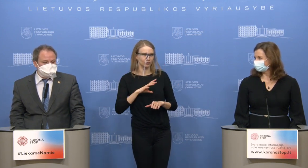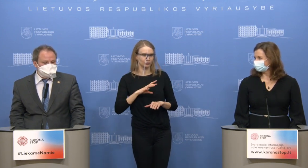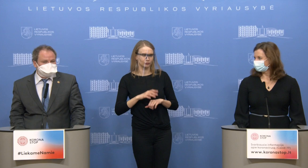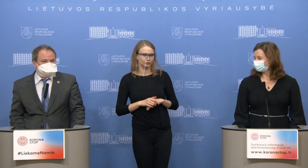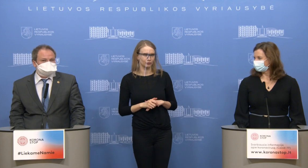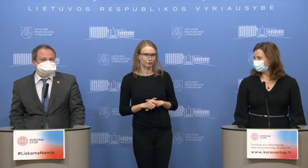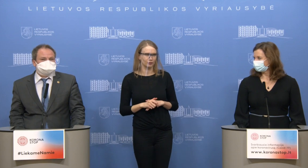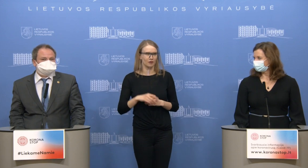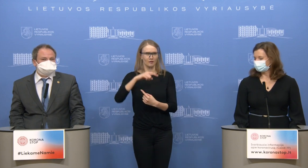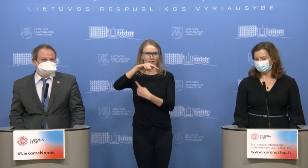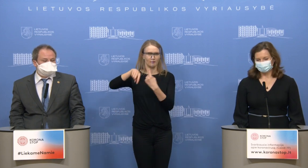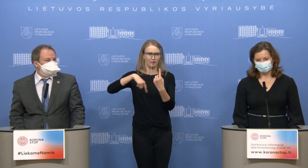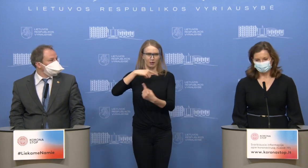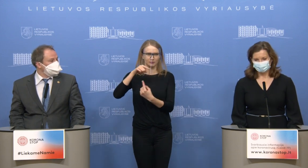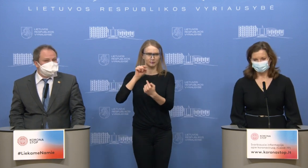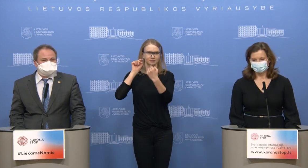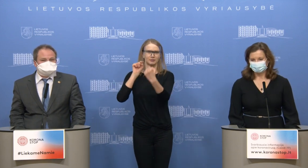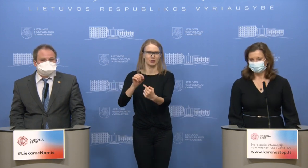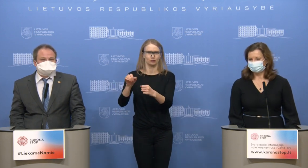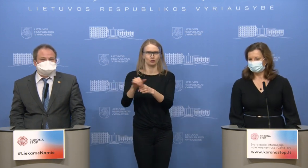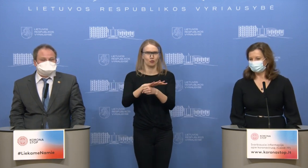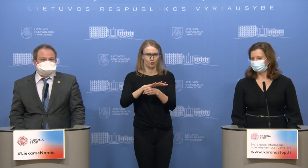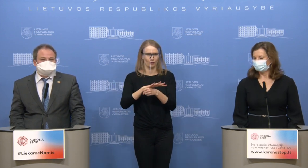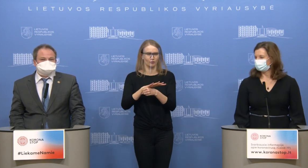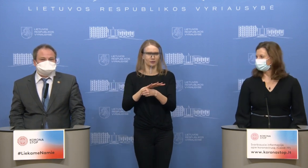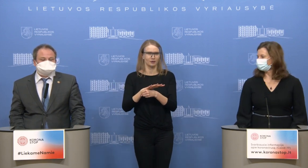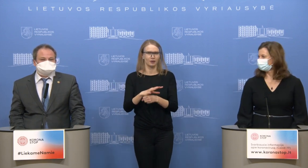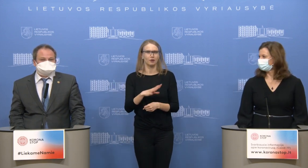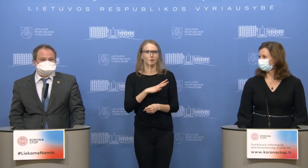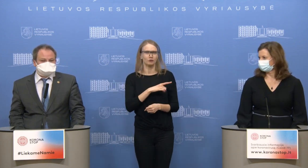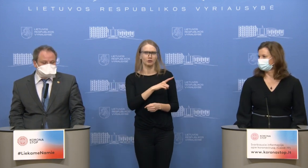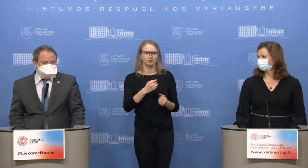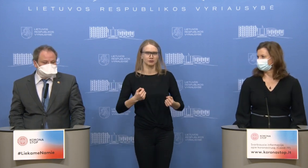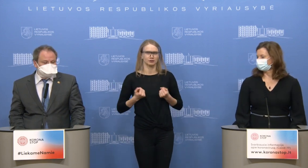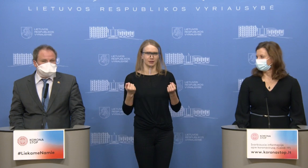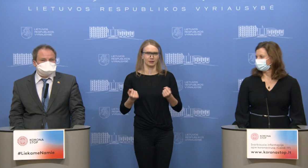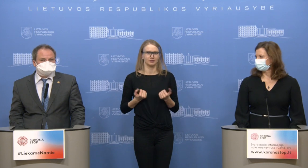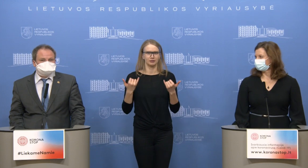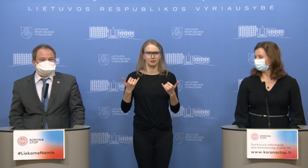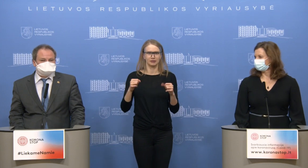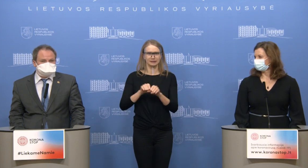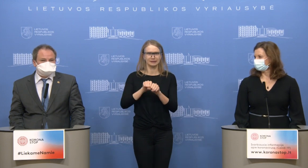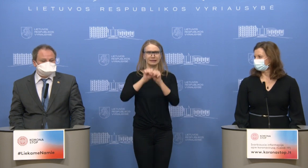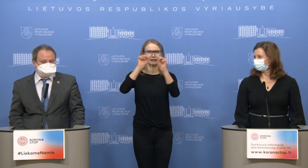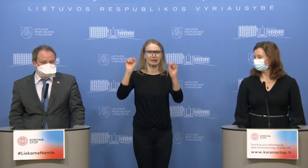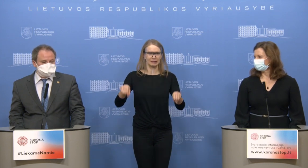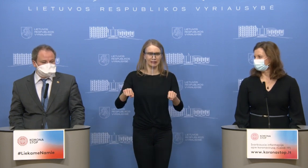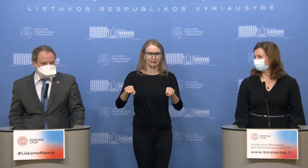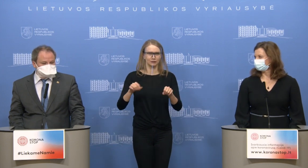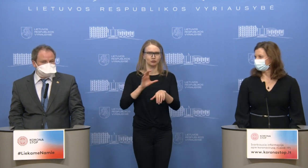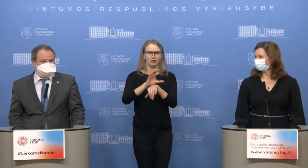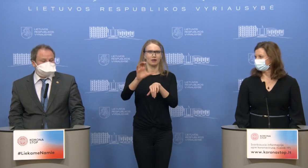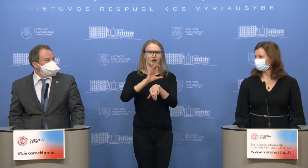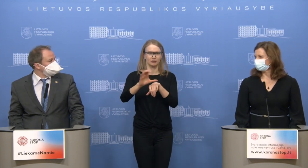tai yra verslas prieš COVID-19, kur bandote sujungti strateginių dabar prekių gamintojus Lietuvoje su